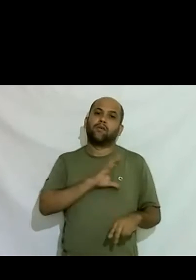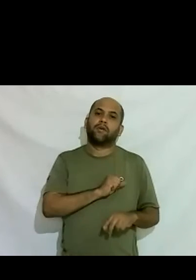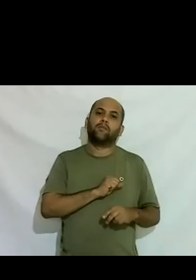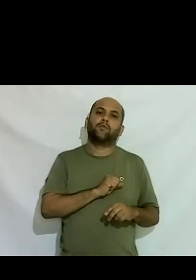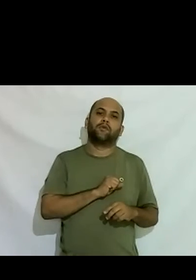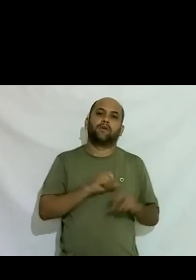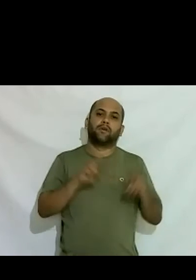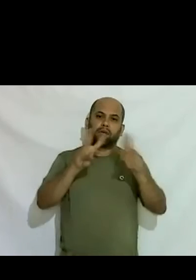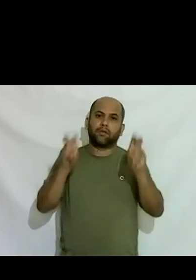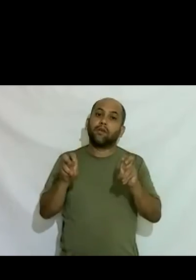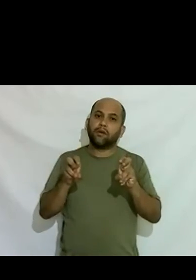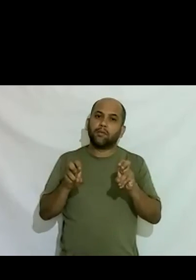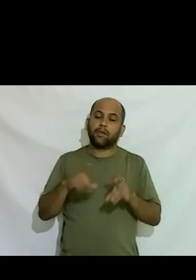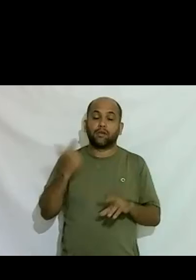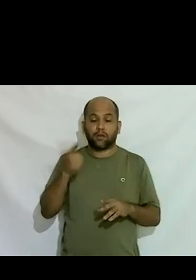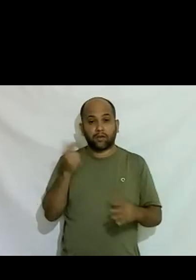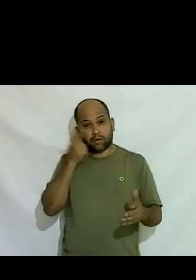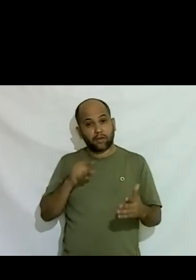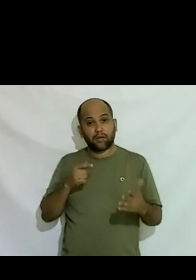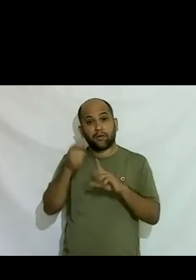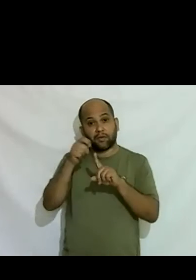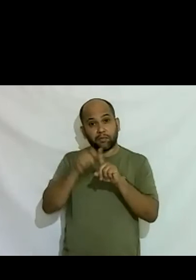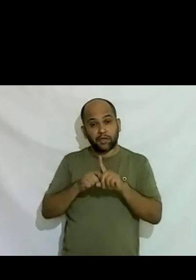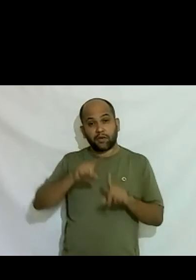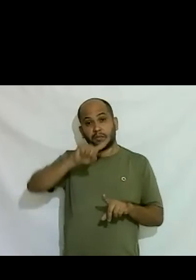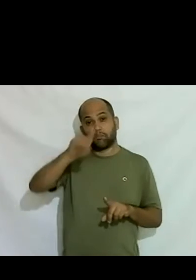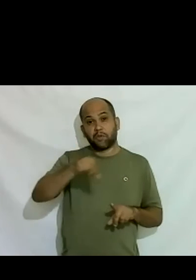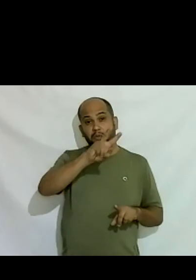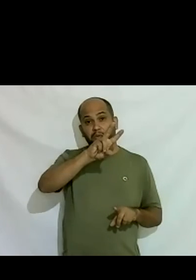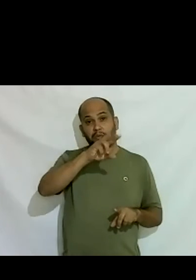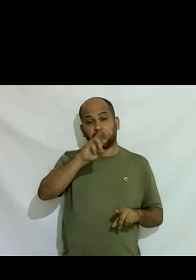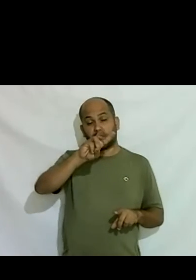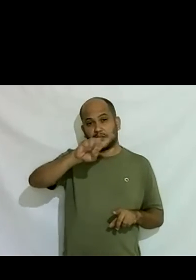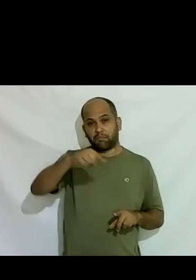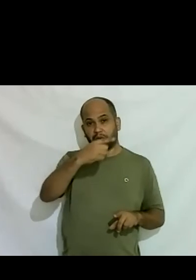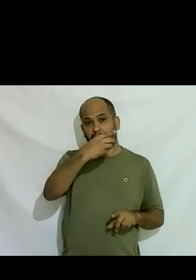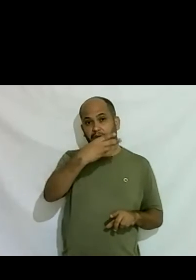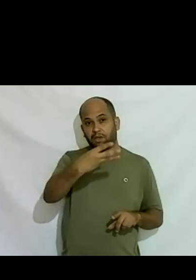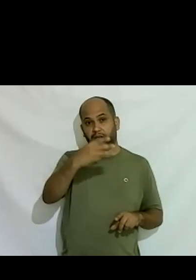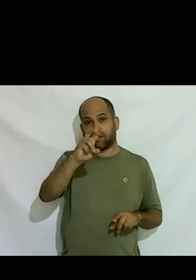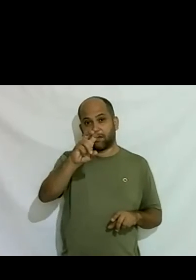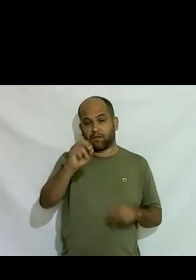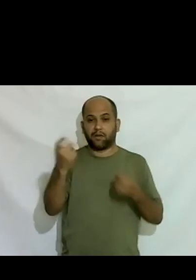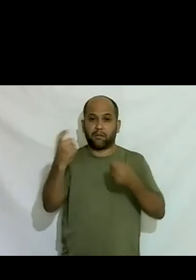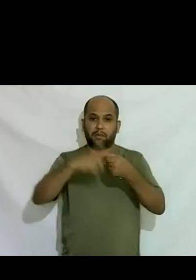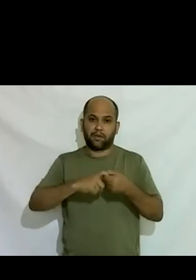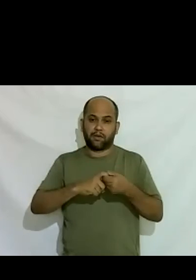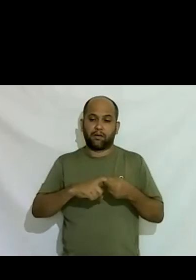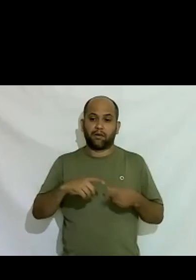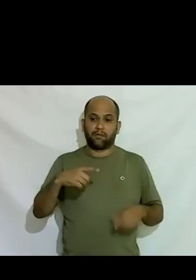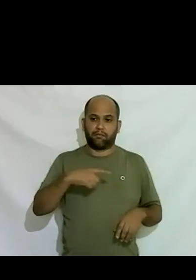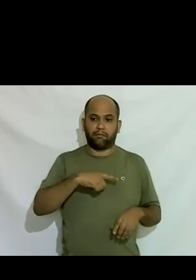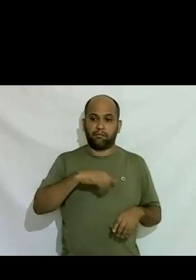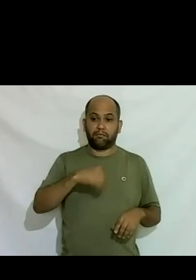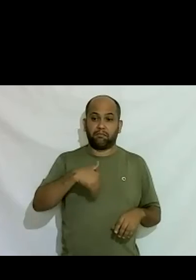nós atingimos esse mês 1.350 empresas parceiras temos 24 mais de 24